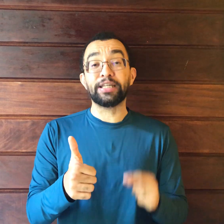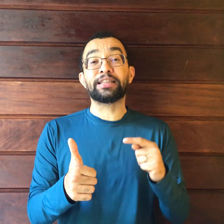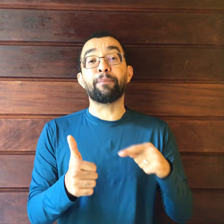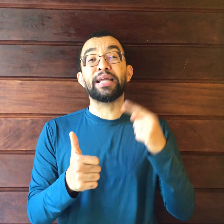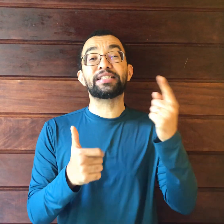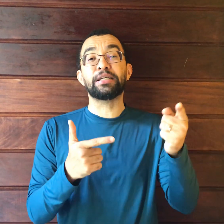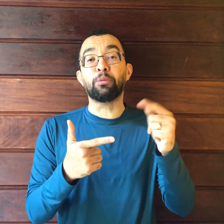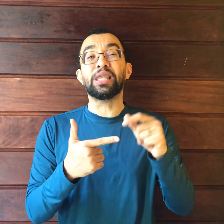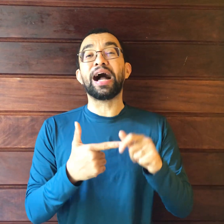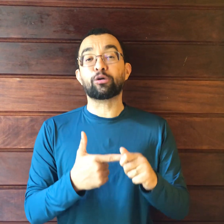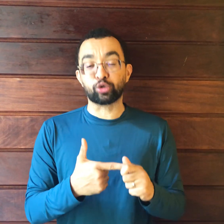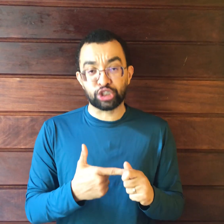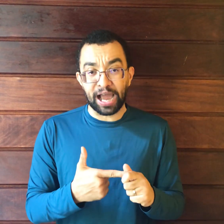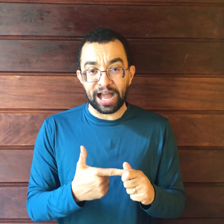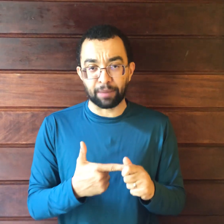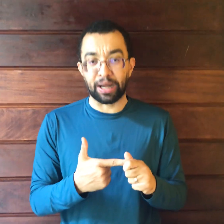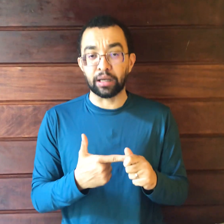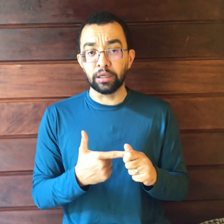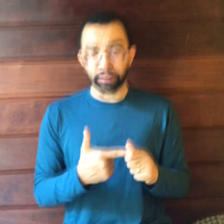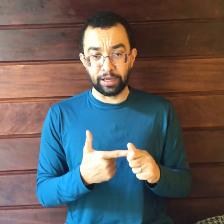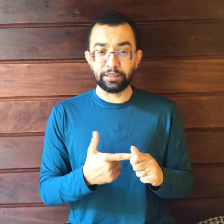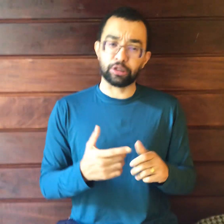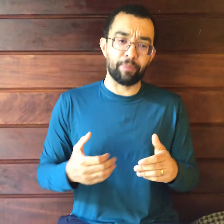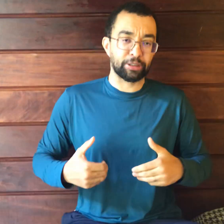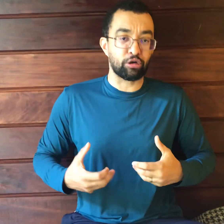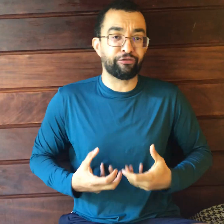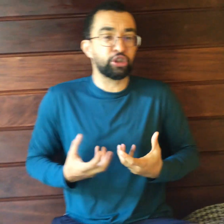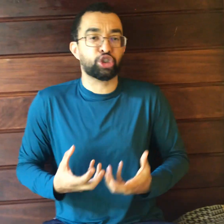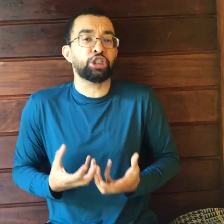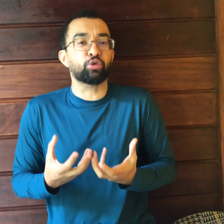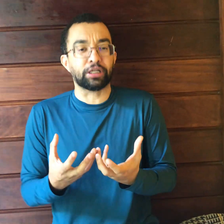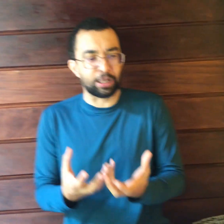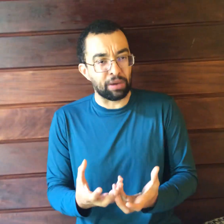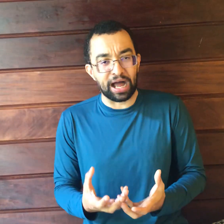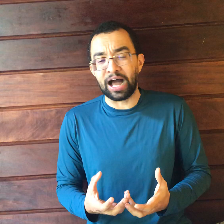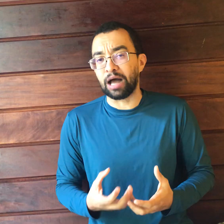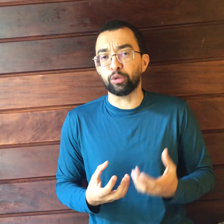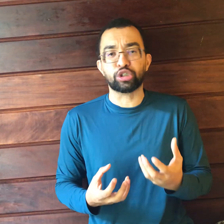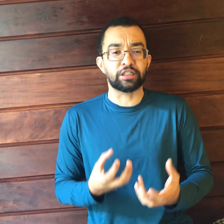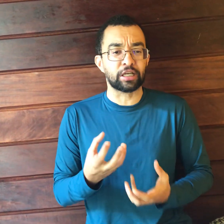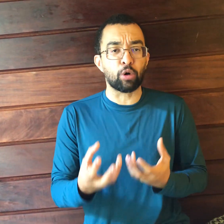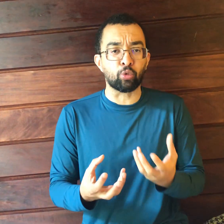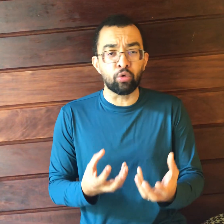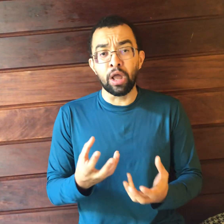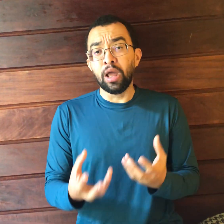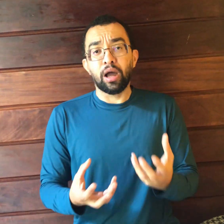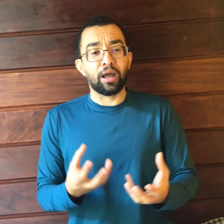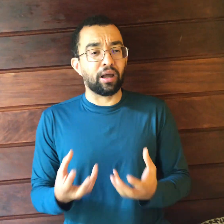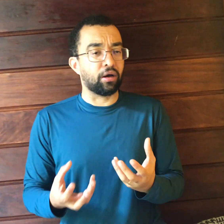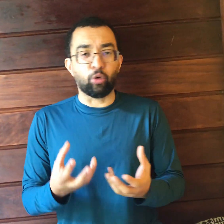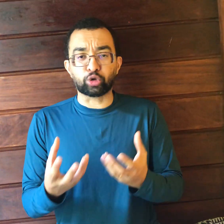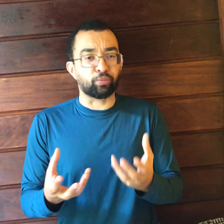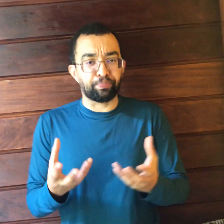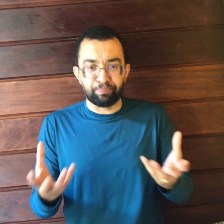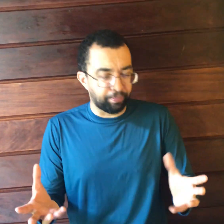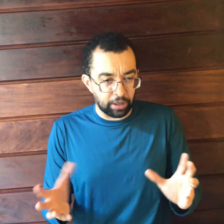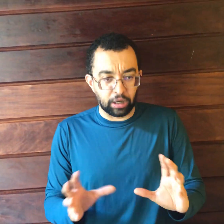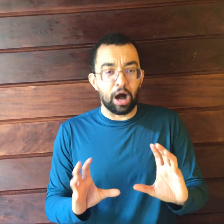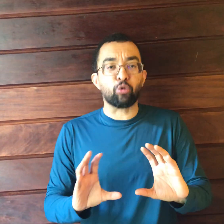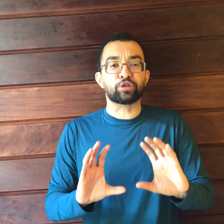e também simulacros de arma. Ah, então a pessoa fingindo que tem uma arma, utilizando algum outro, algo